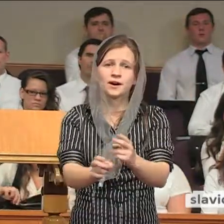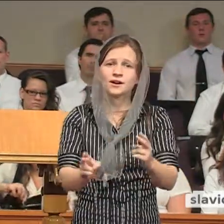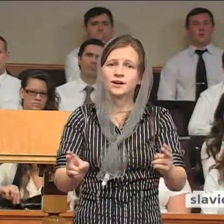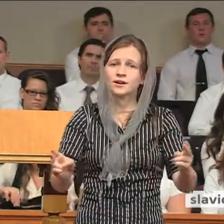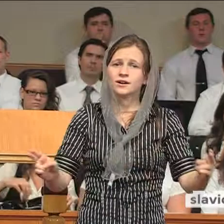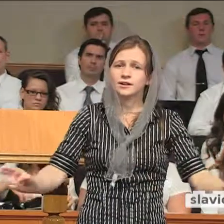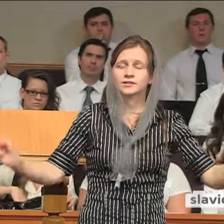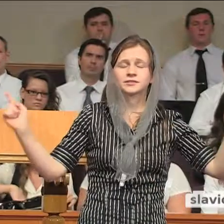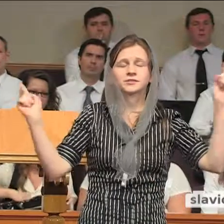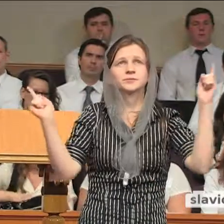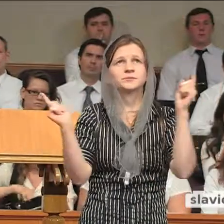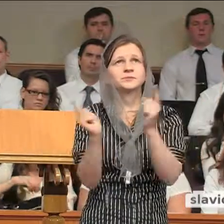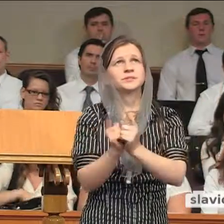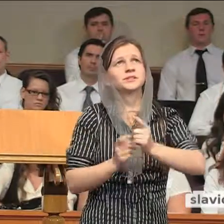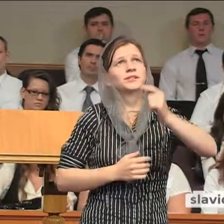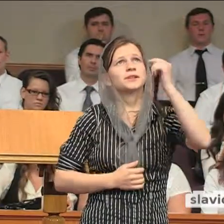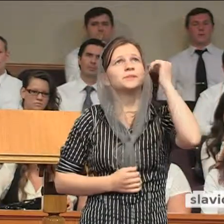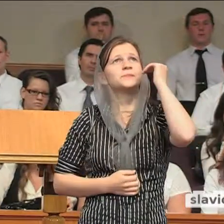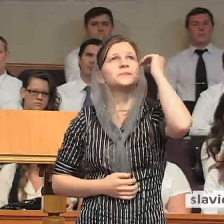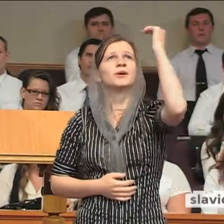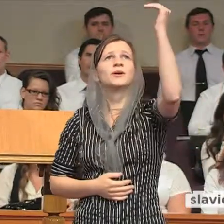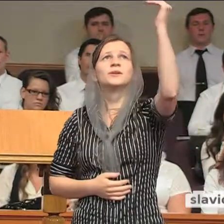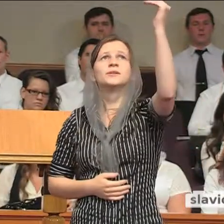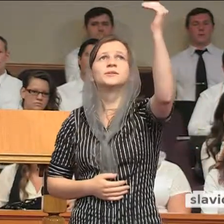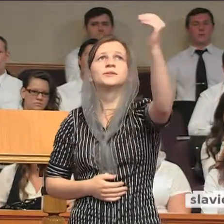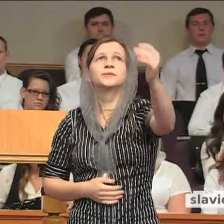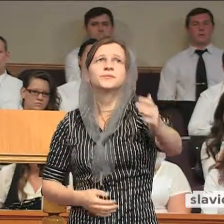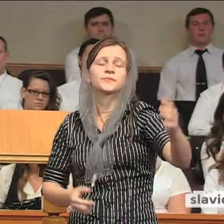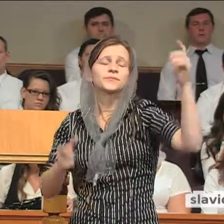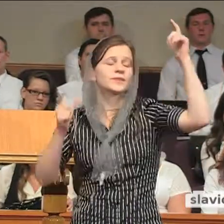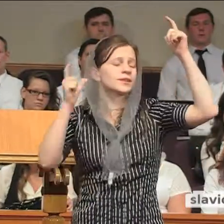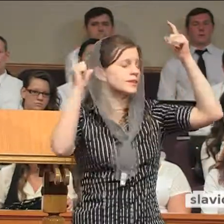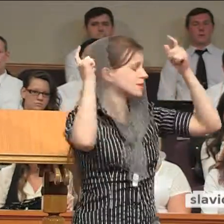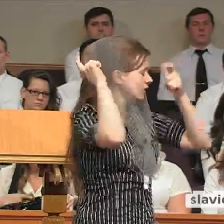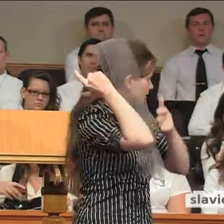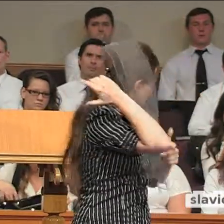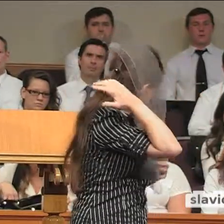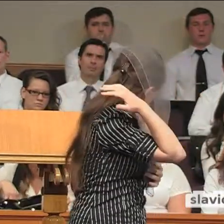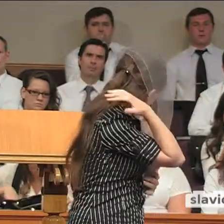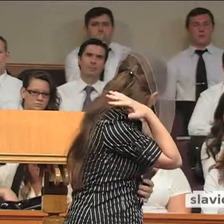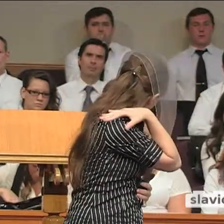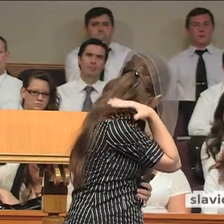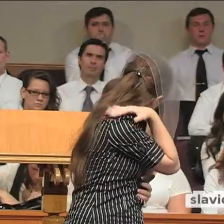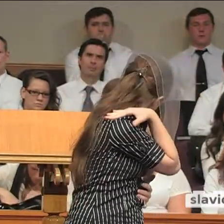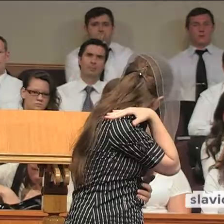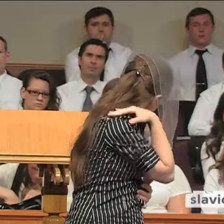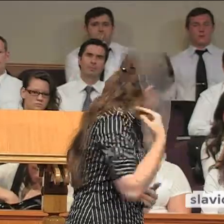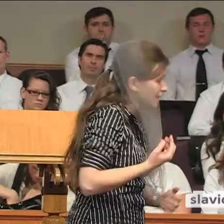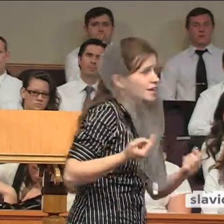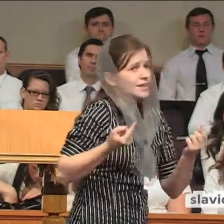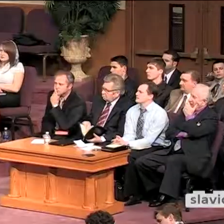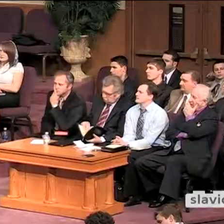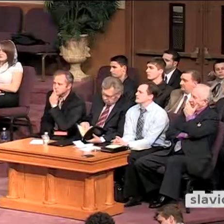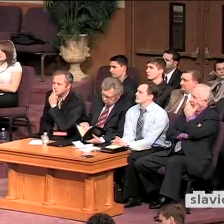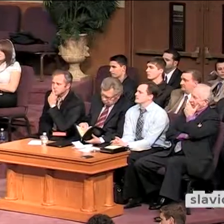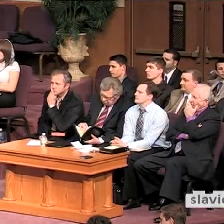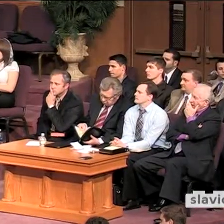кому-то встанет Он спиною. И тогда